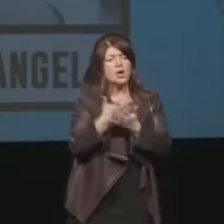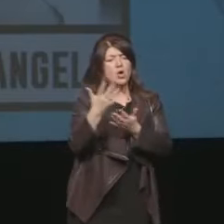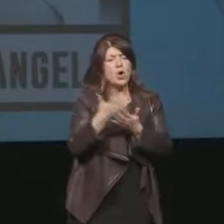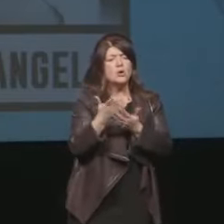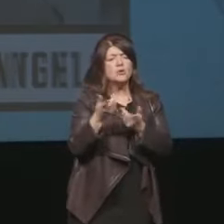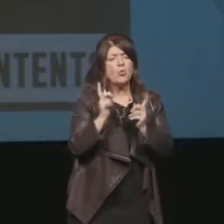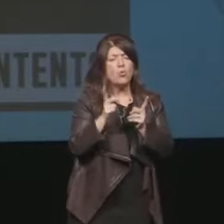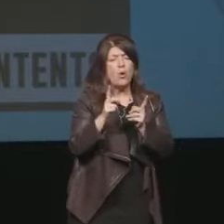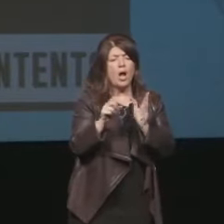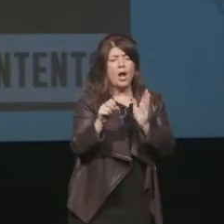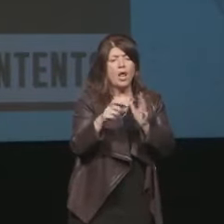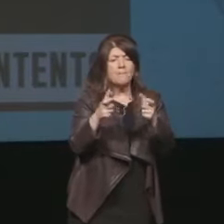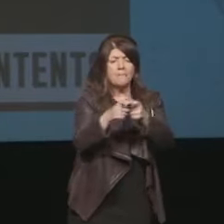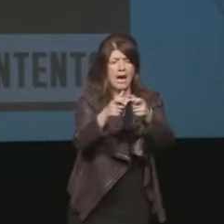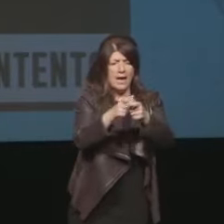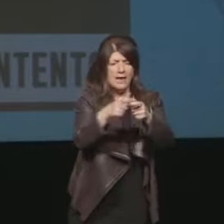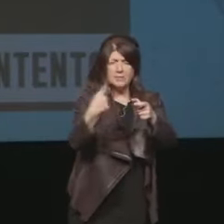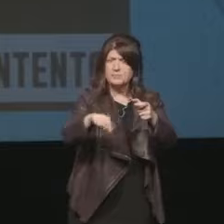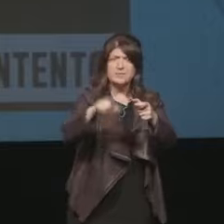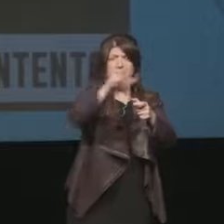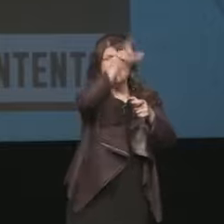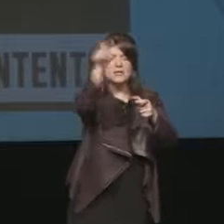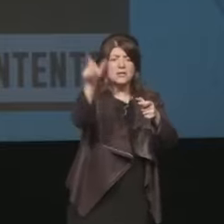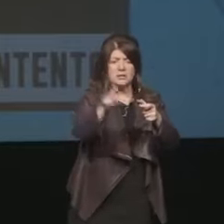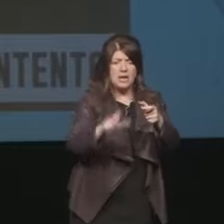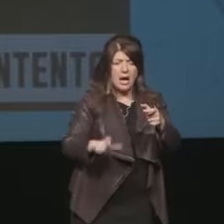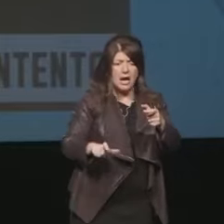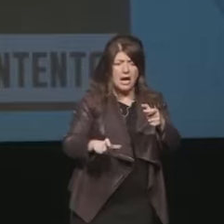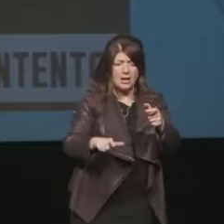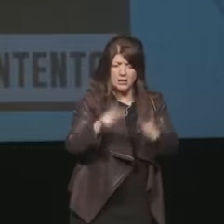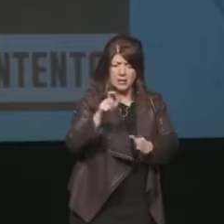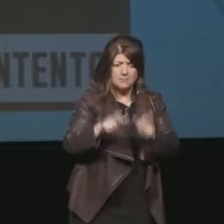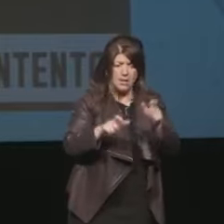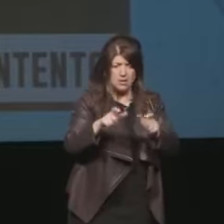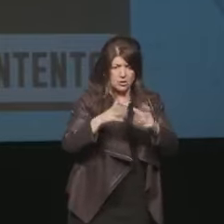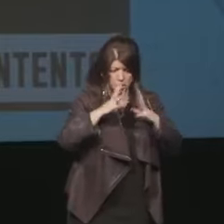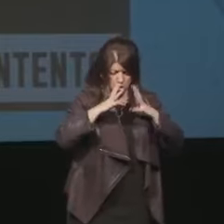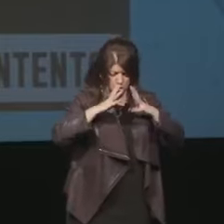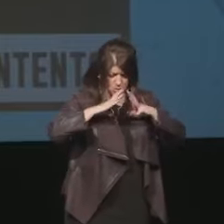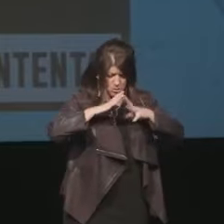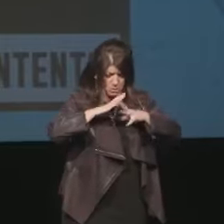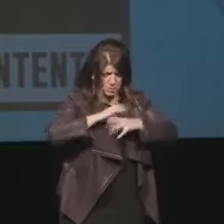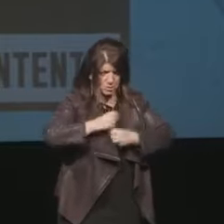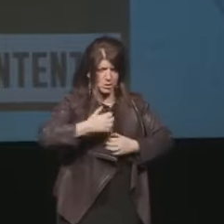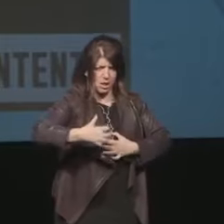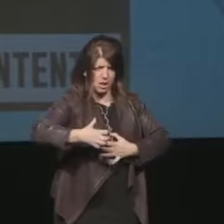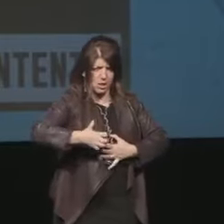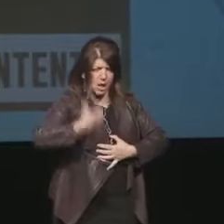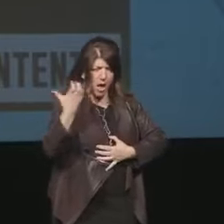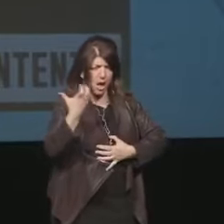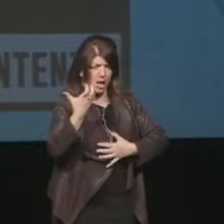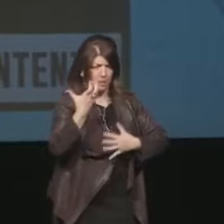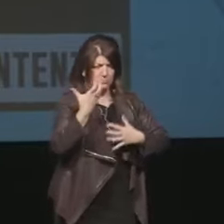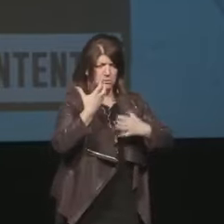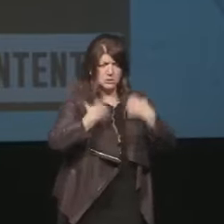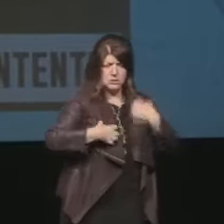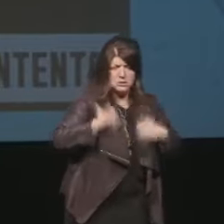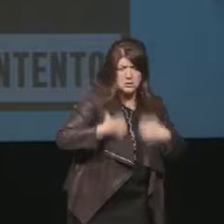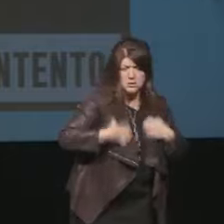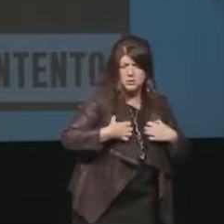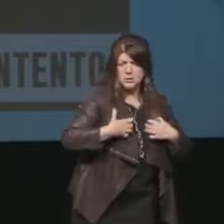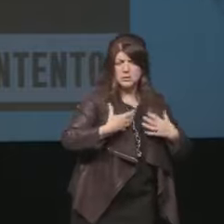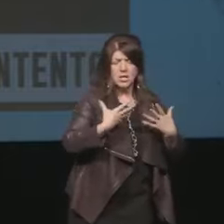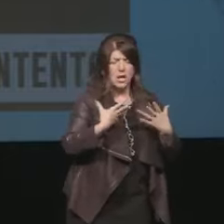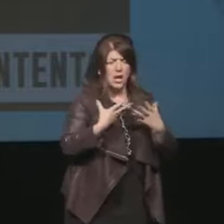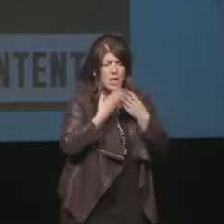dallo scontento dalla frustrazione dalla rabbia dalla sindrome del peggior trattamento dalla paura che ci accomuna tutti quanti di